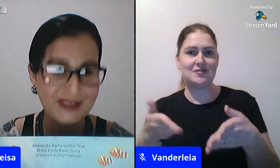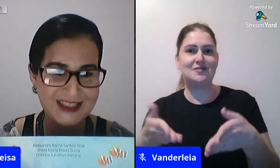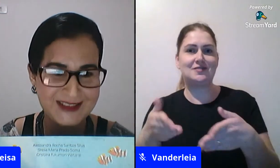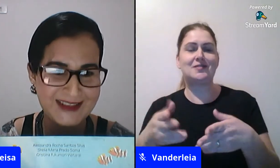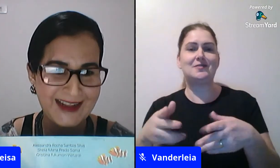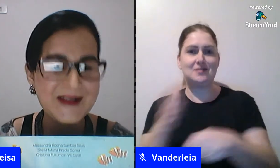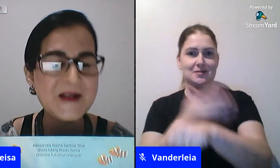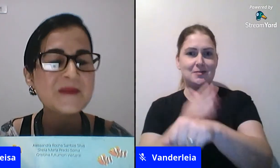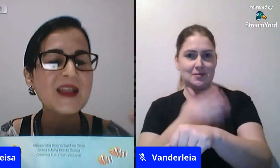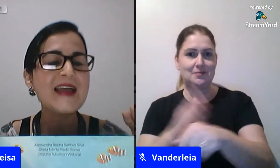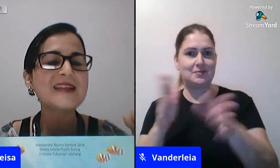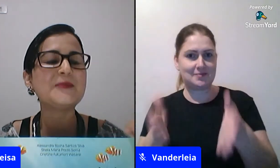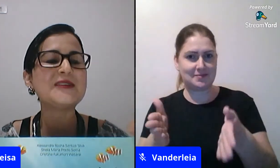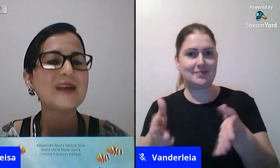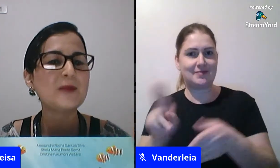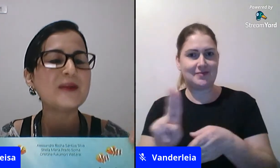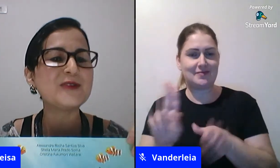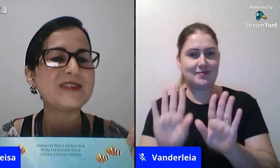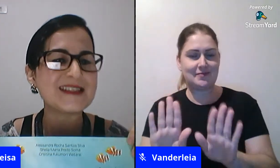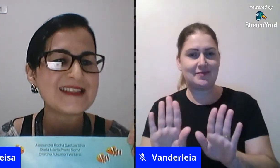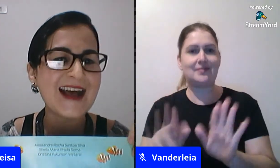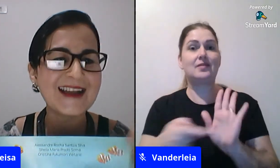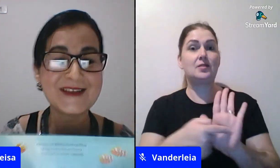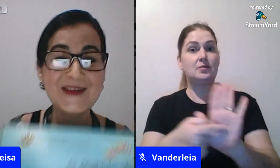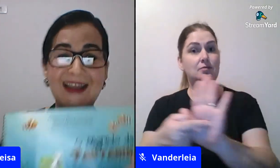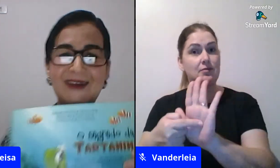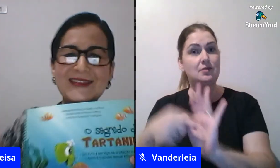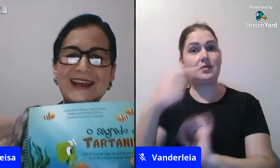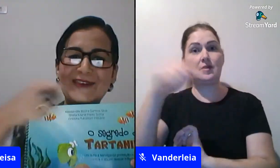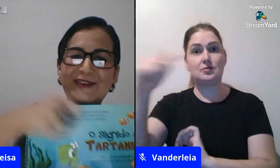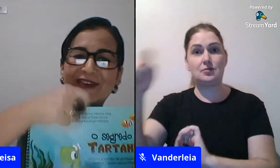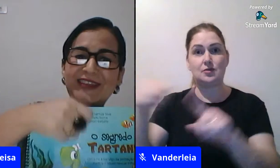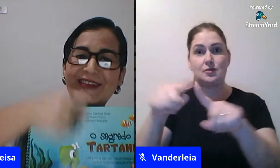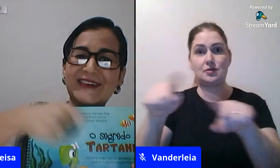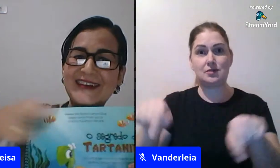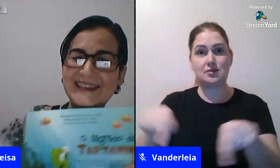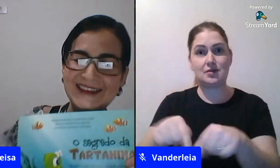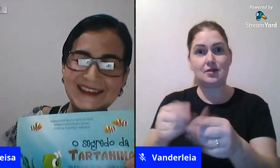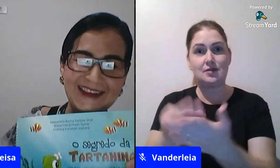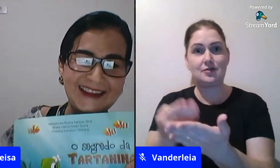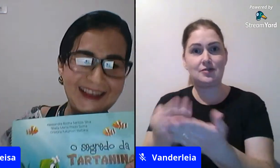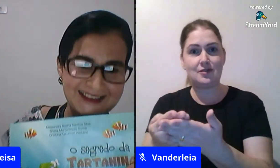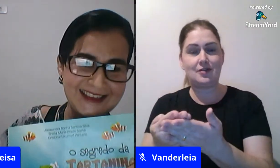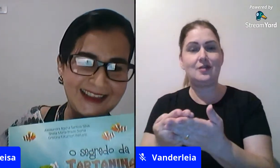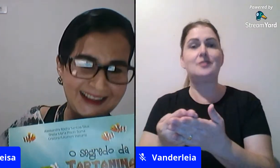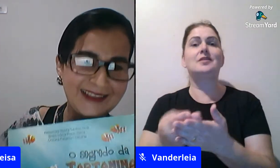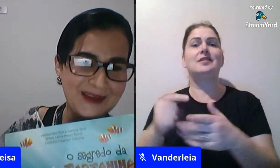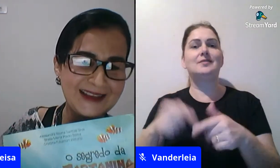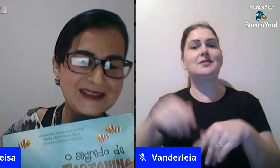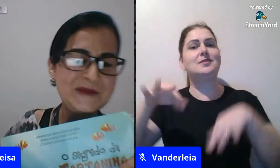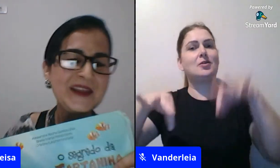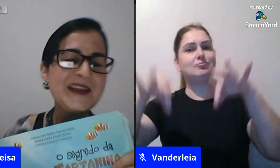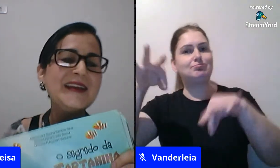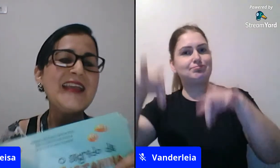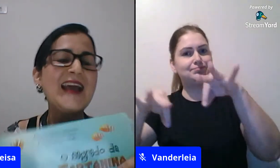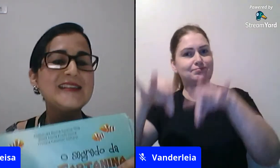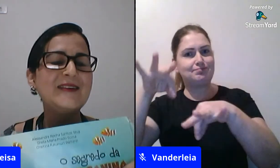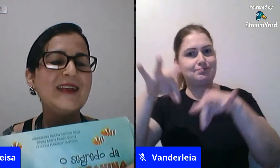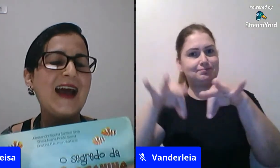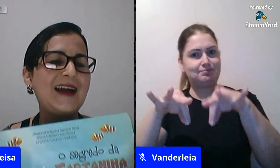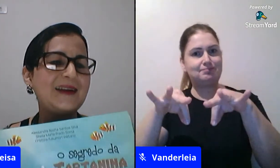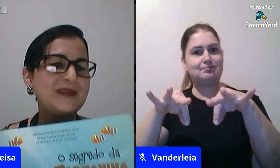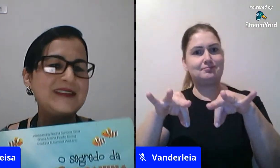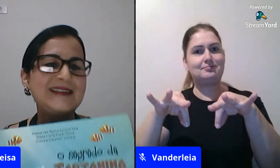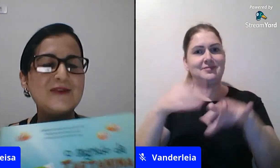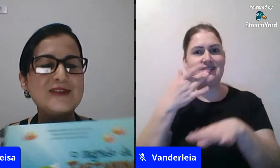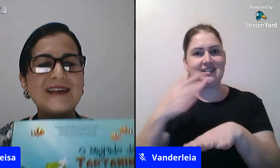tô falando eu fiz isso tá aí elas apresentaram pras outras salas eu ia lá contava com o fantoche que vocês viram aqui esses aqui mesmo e elas